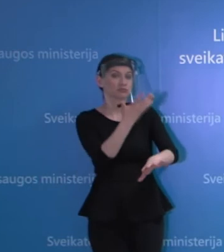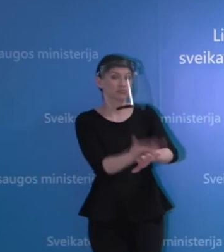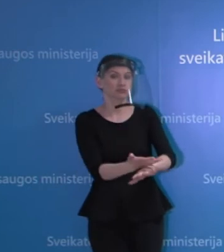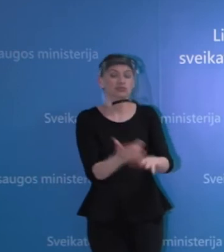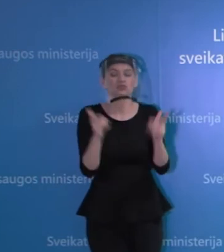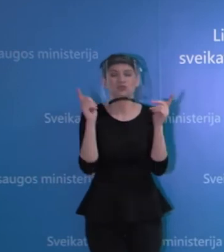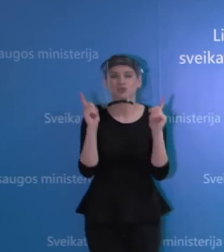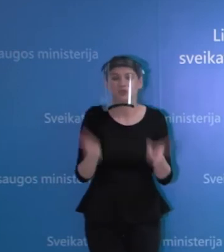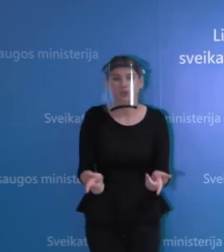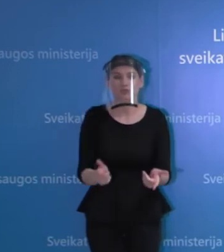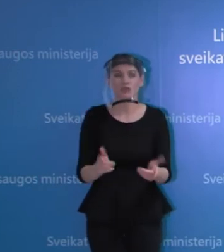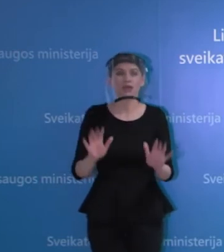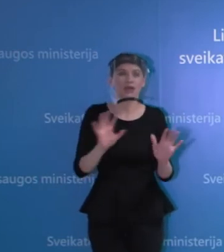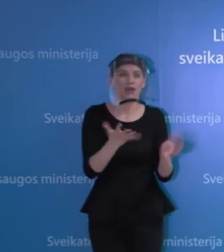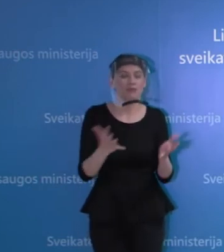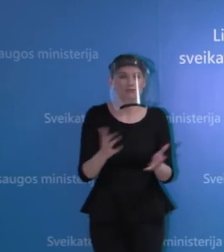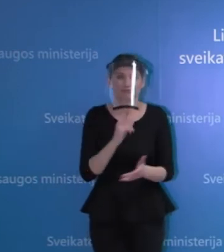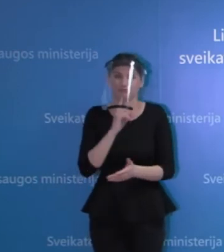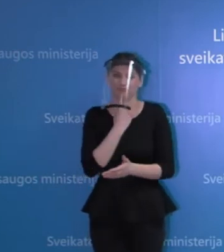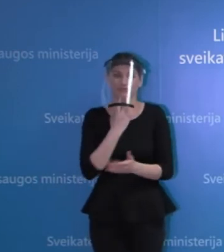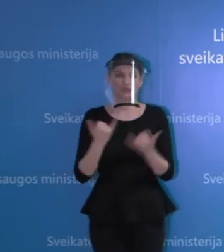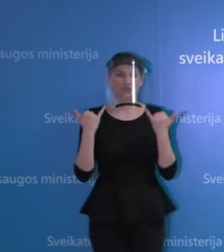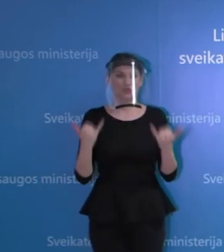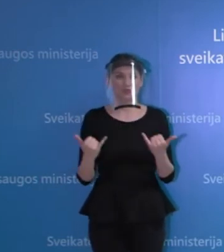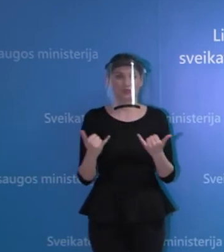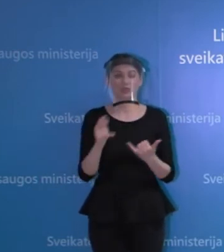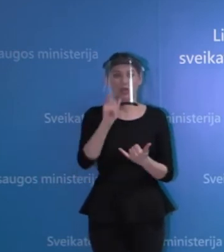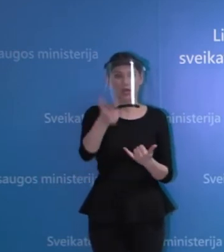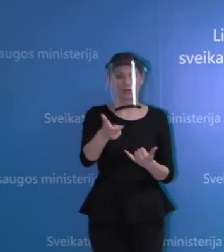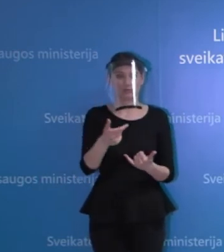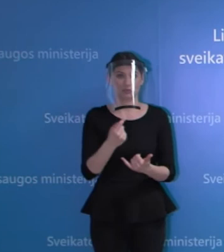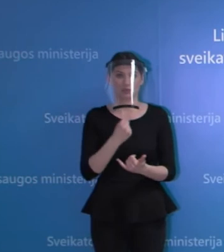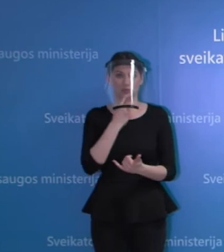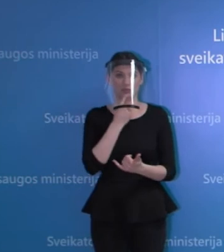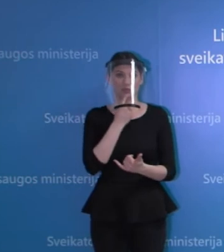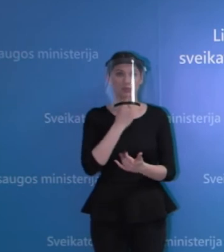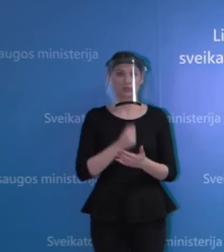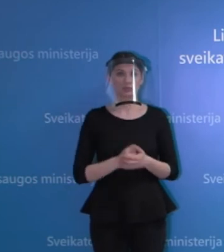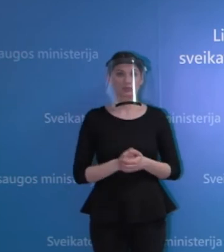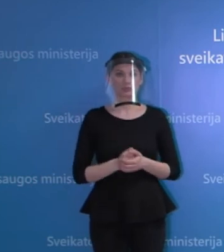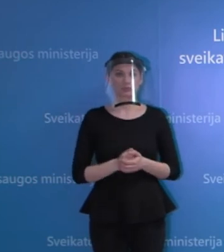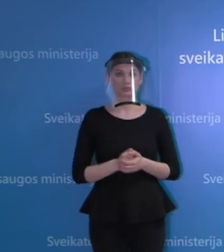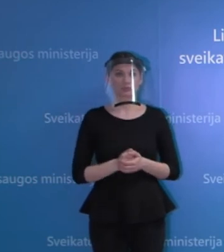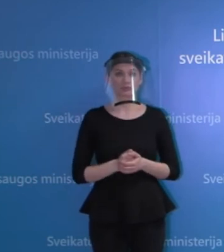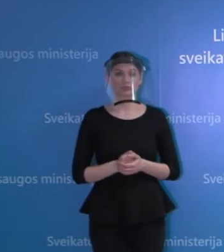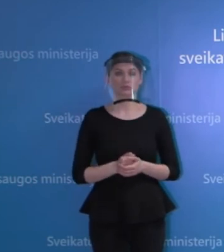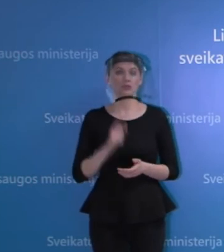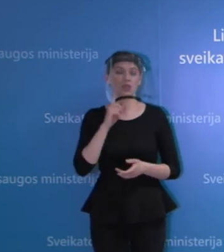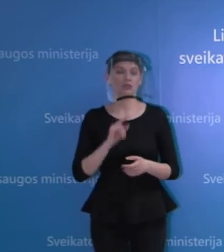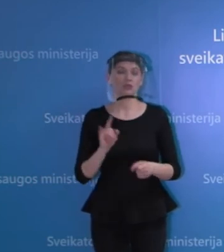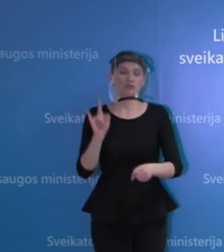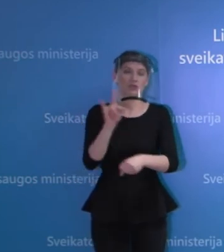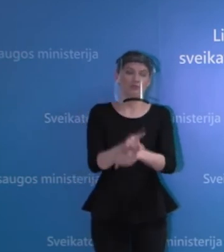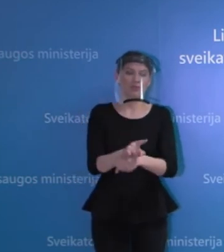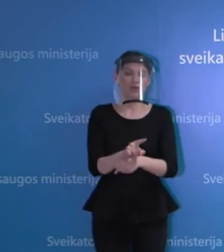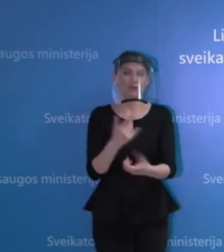visokių gali būti versijų. Tai tikrai šiandien aš jums negalėčiau atsakyti tą klausimą, taip kad nesuklaidinčiau, dėl ko